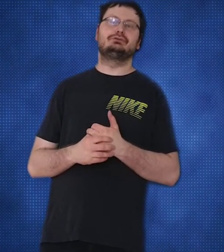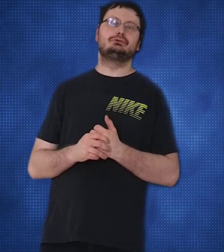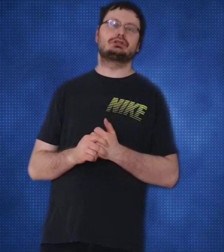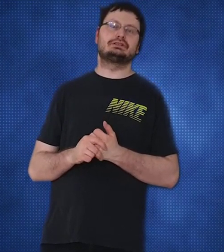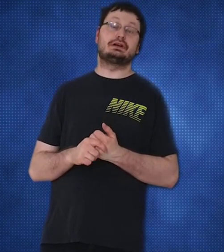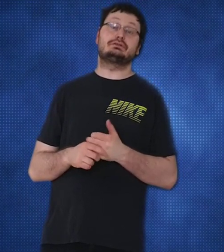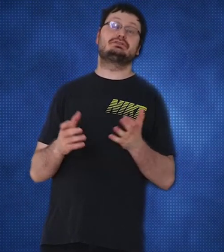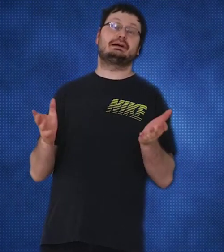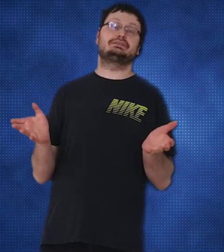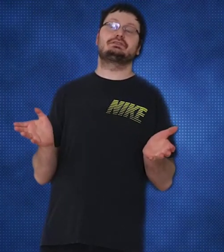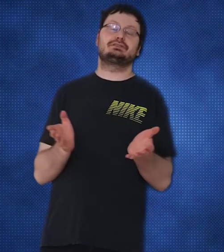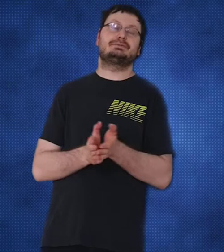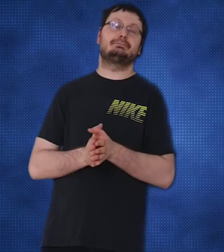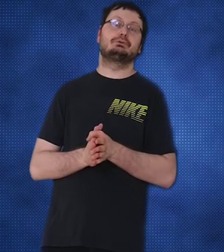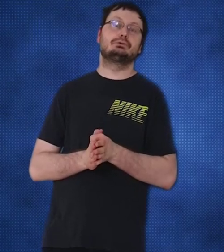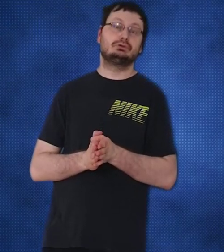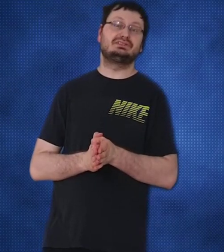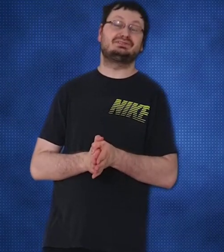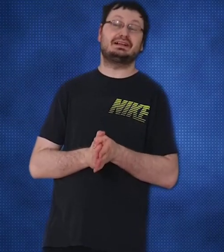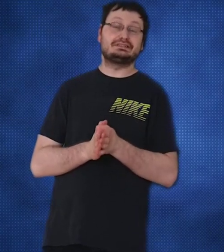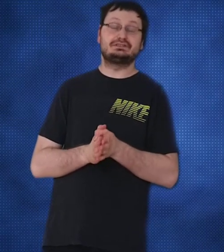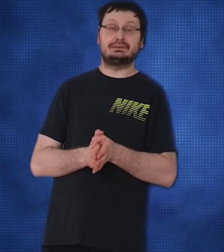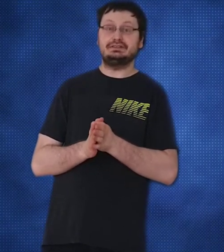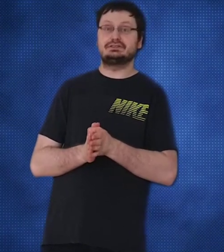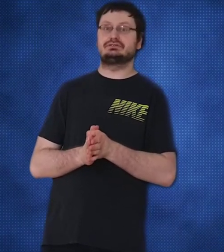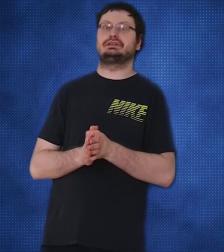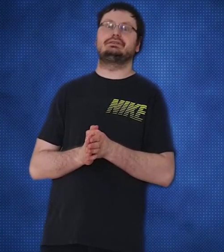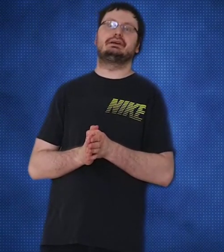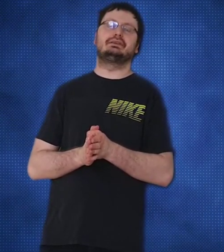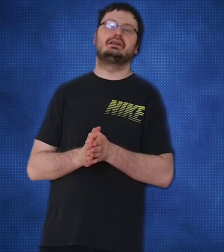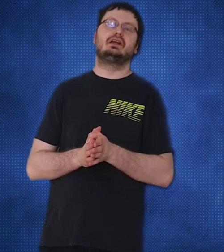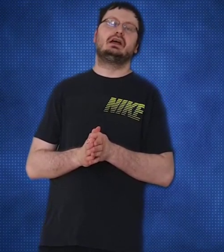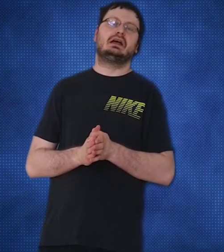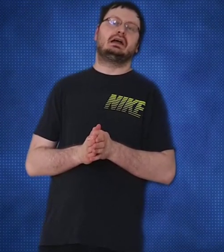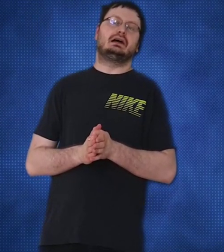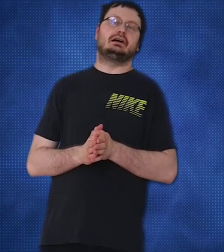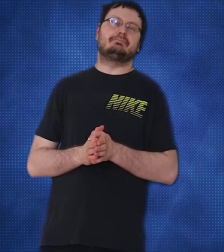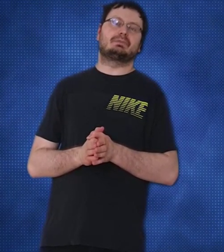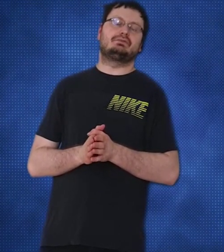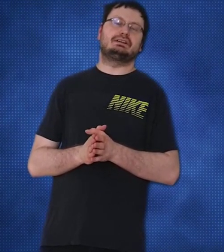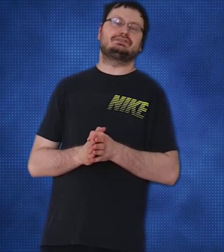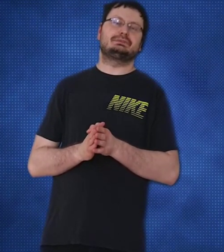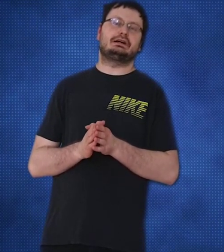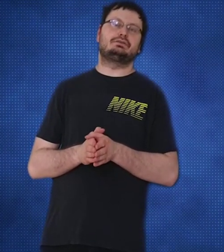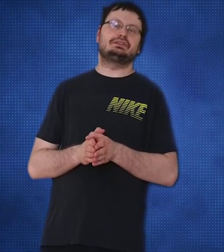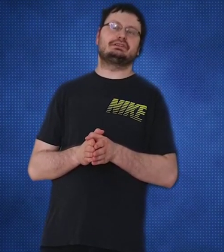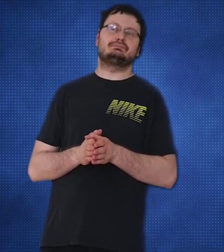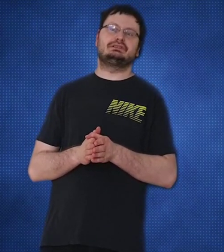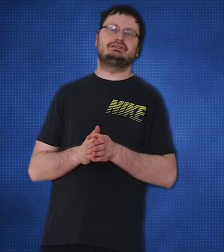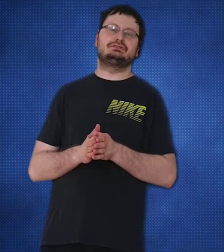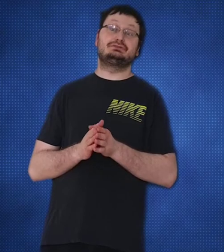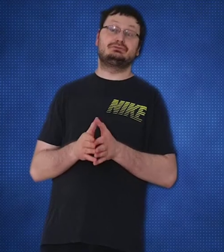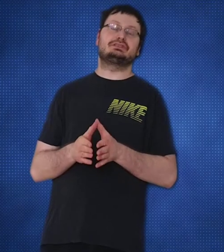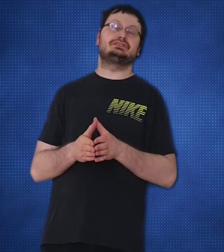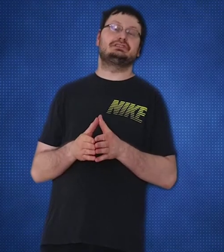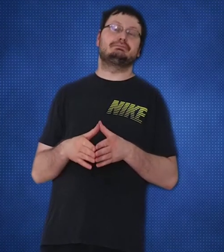Futures, auch zu Meisterung 2.0, was es für Meisterung sein werden, was es mit Aufsicht hat mit diesen zusätzlichen